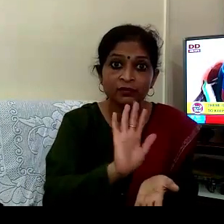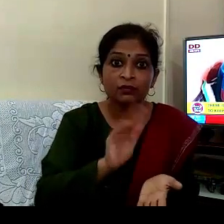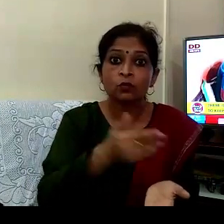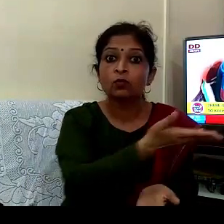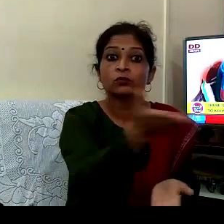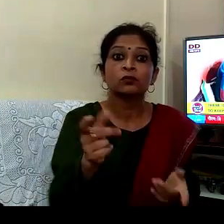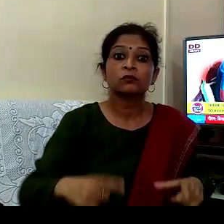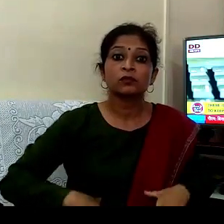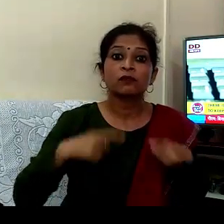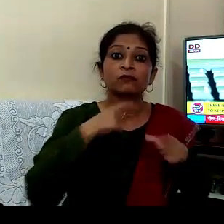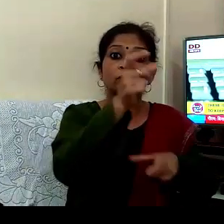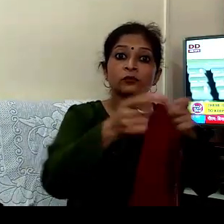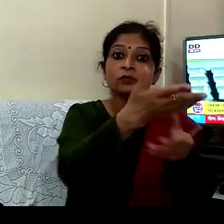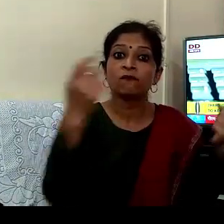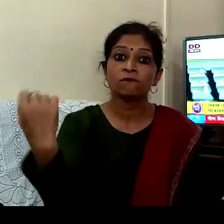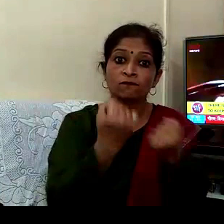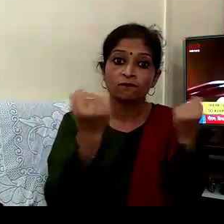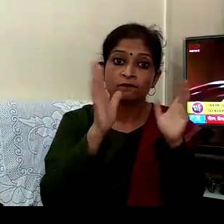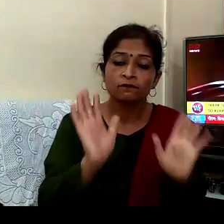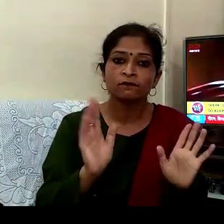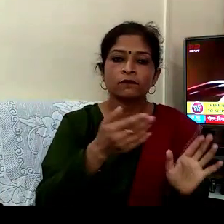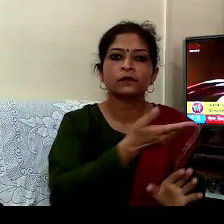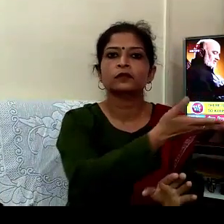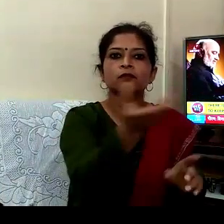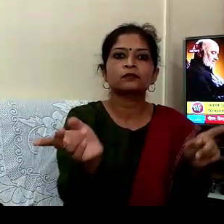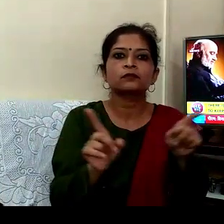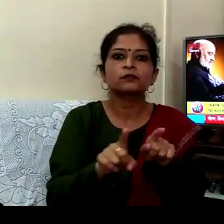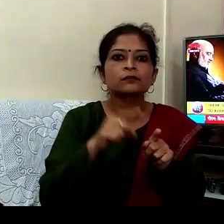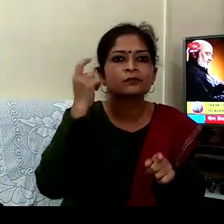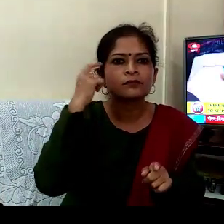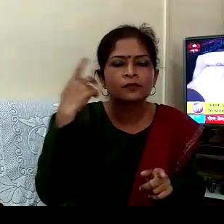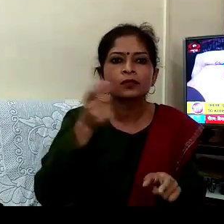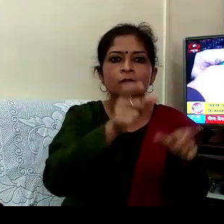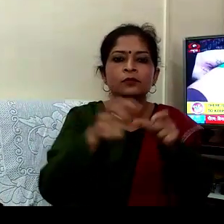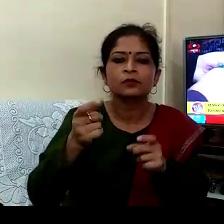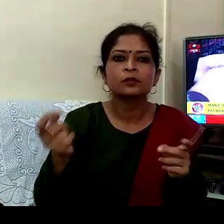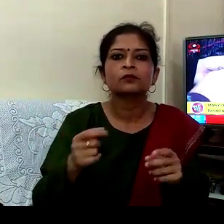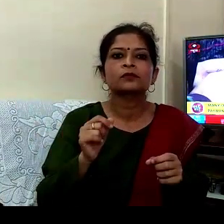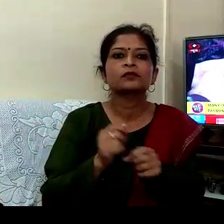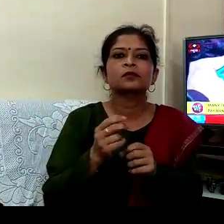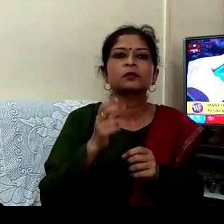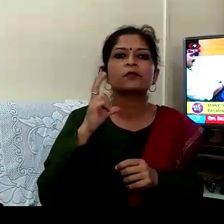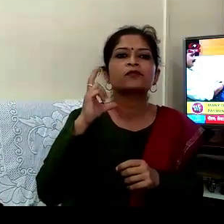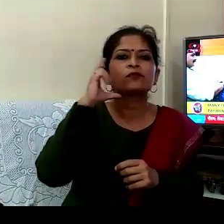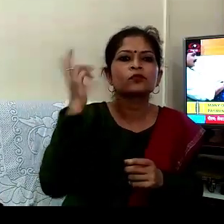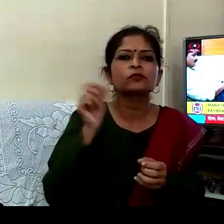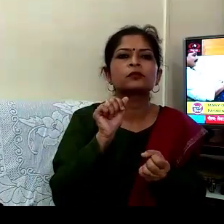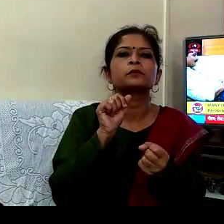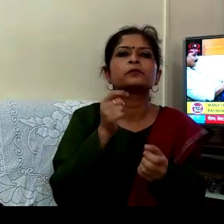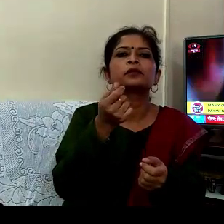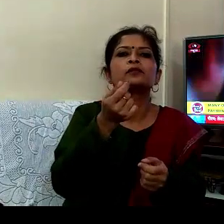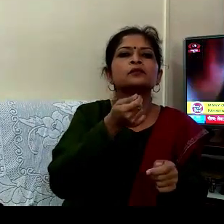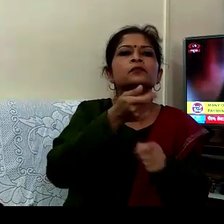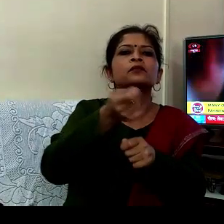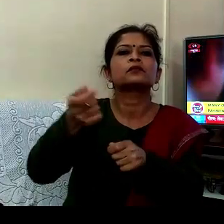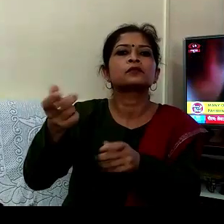دیکھ رہا ہے اس دور آپ میں سے ادھکا اُس لوگ جو ڈیجیٹل پیمیٹ آسانی سے کر پا رہے ہیں اس